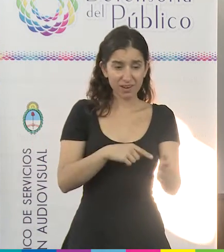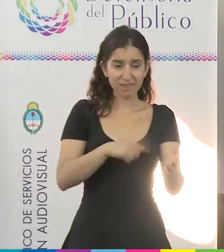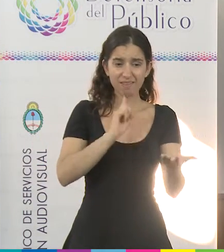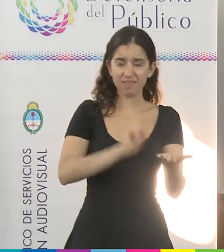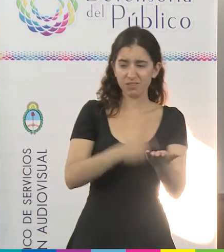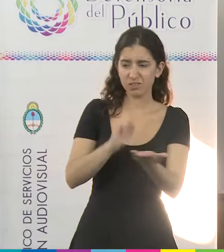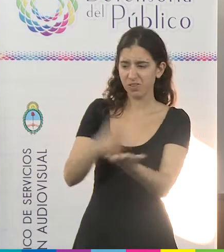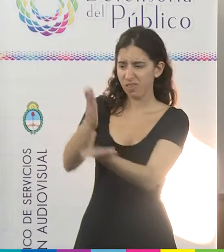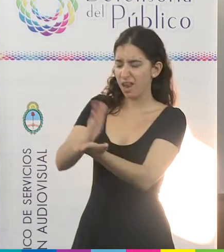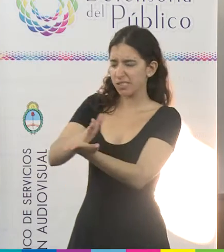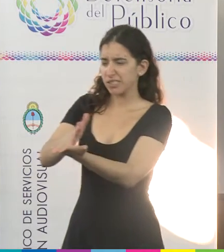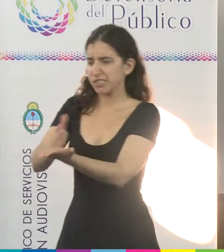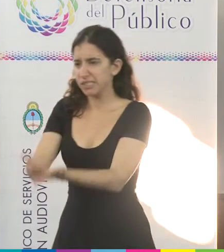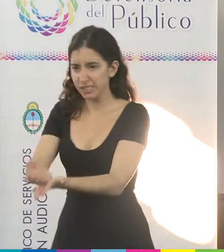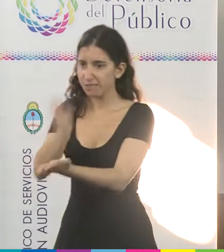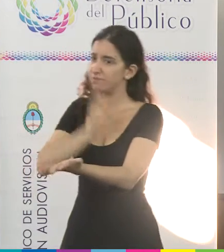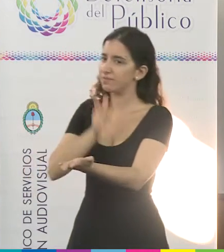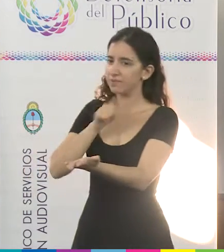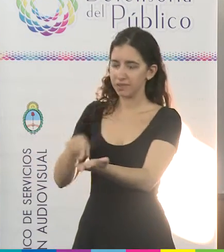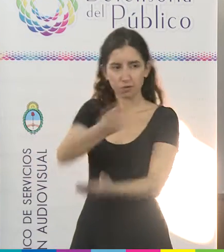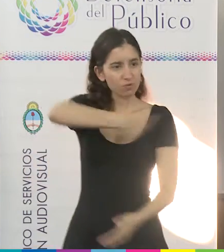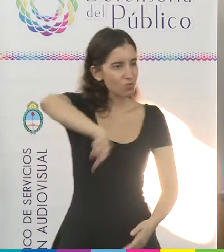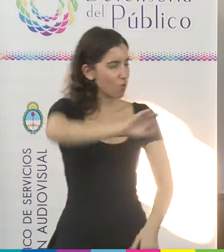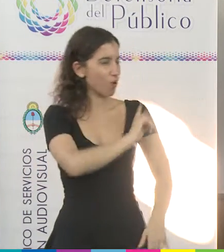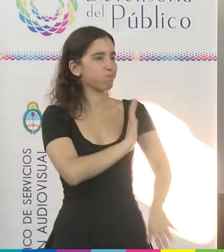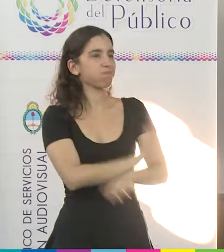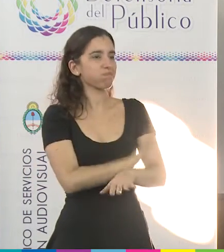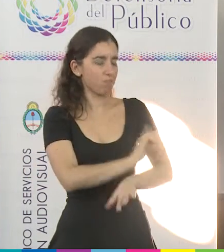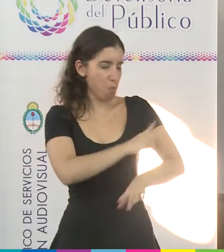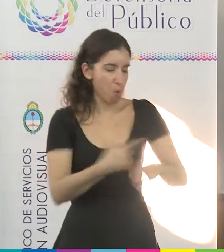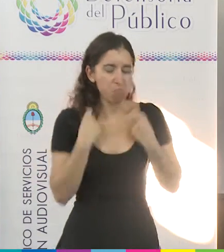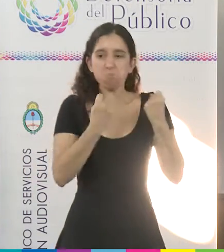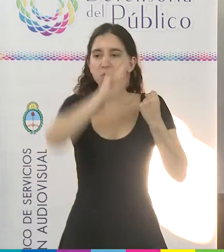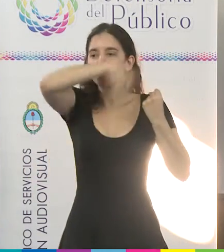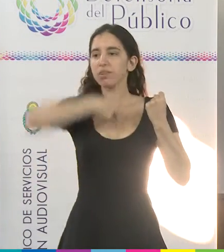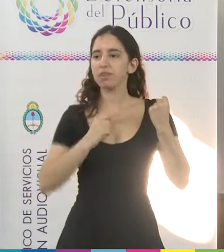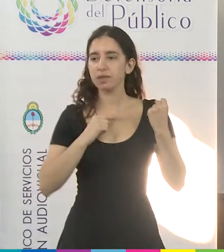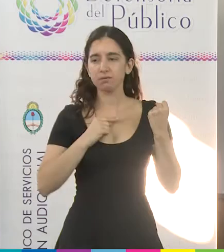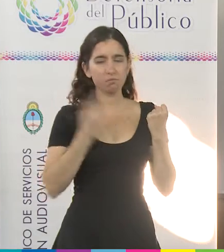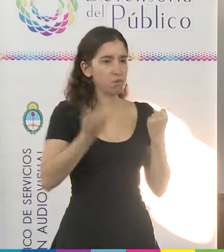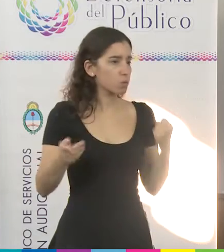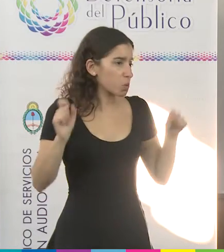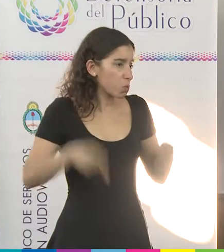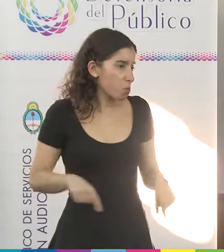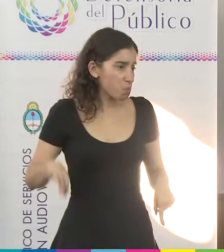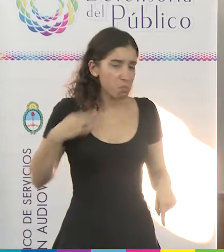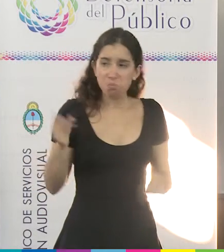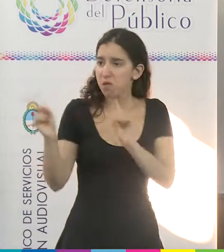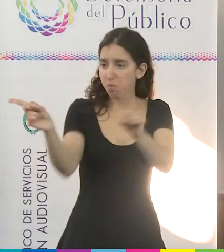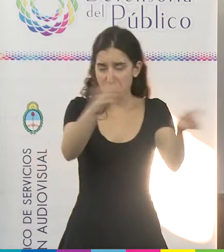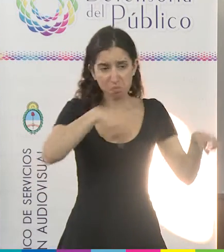Nosotros, los empoderados, somos como cualquiera, como cualquiera de todos ustedes,